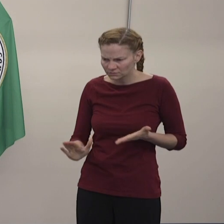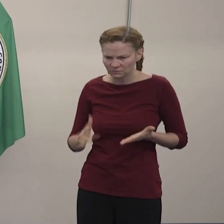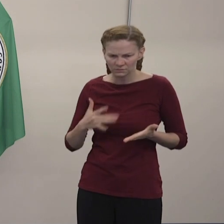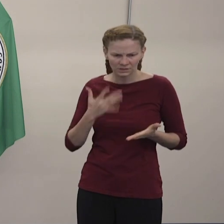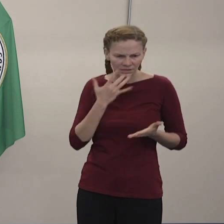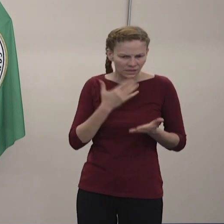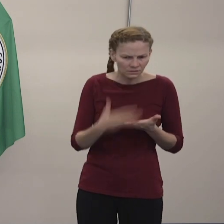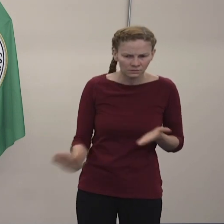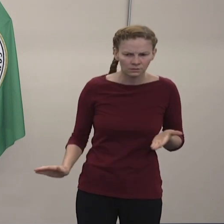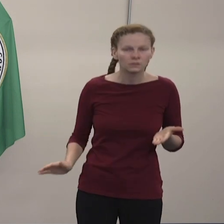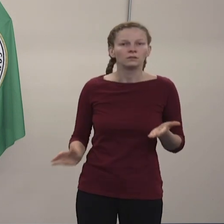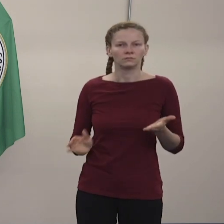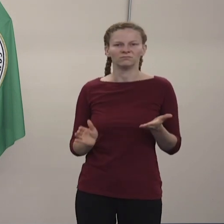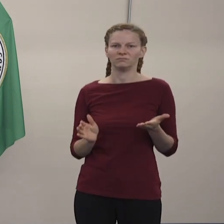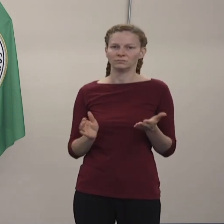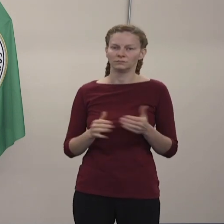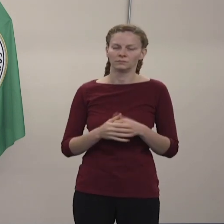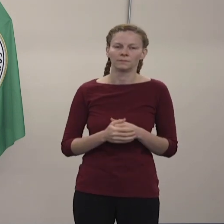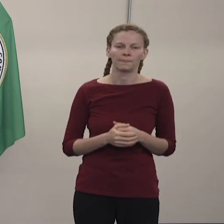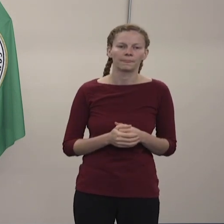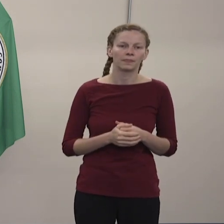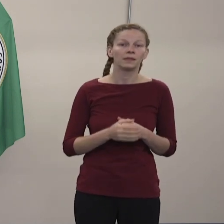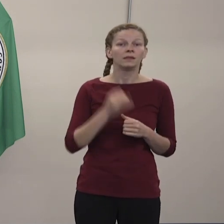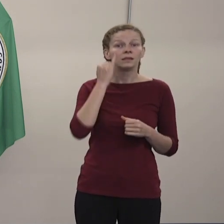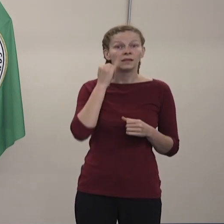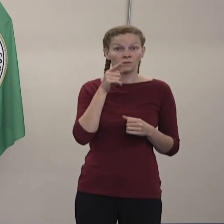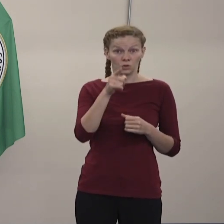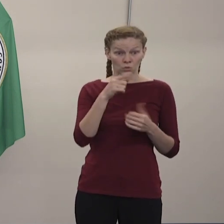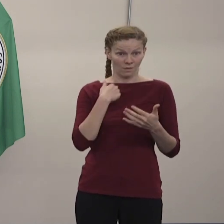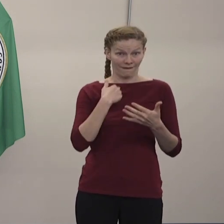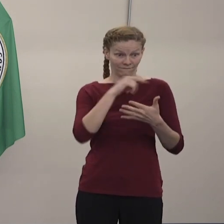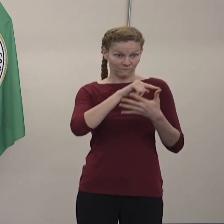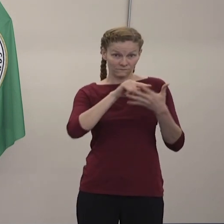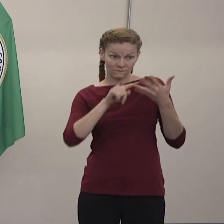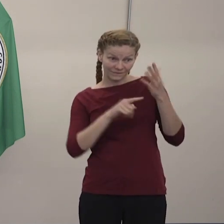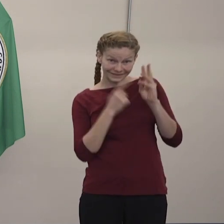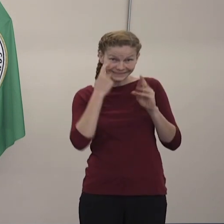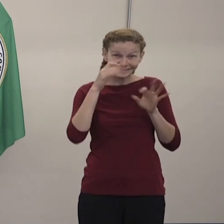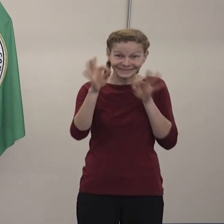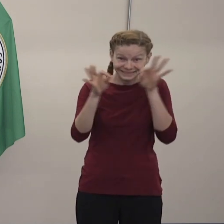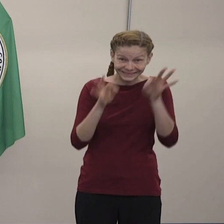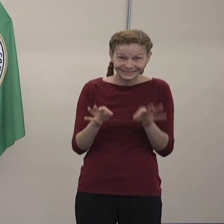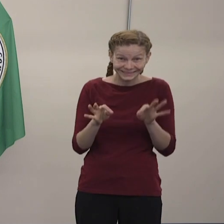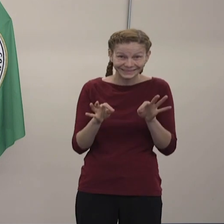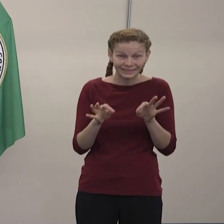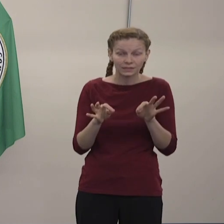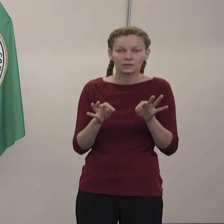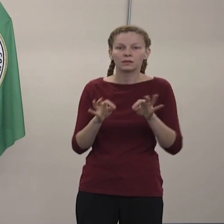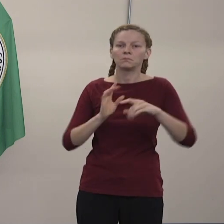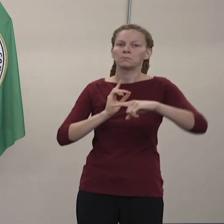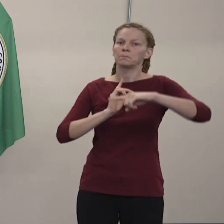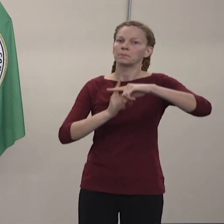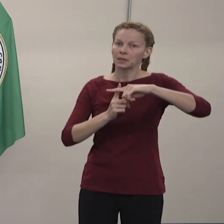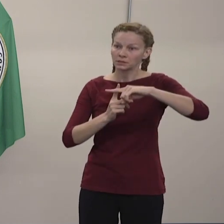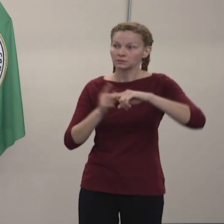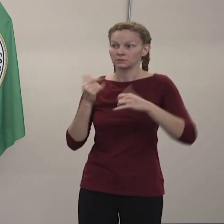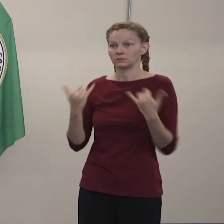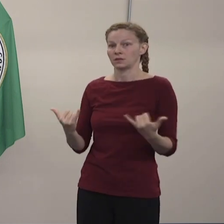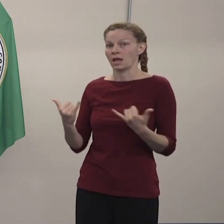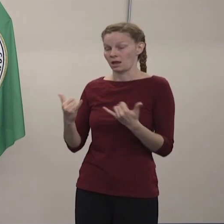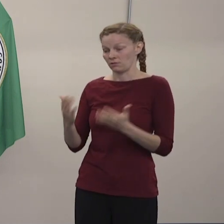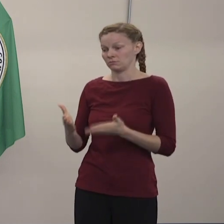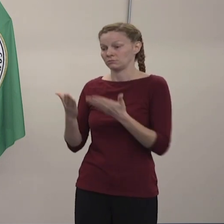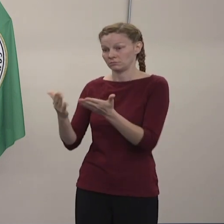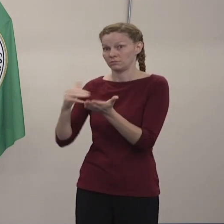Entonces, para añadir a cualquier persona con esos síntomas, las nuevas pautas también recomiendan que profesionales médicos se